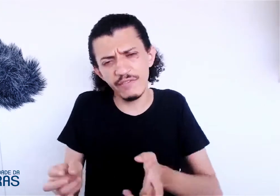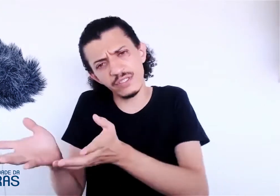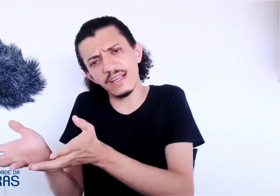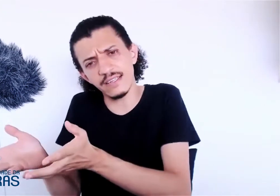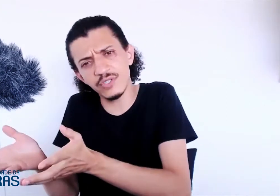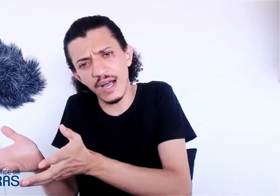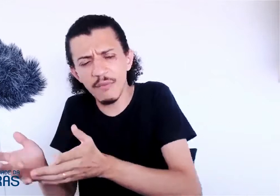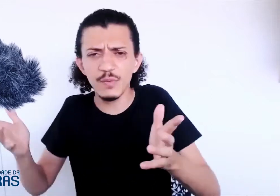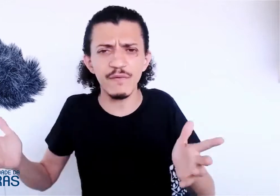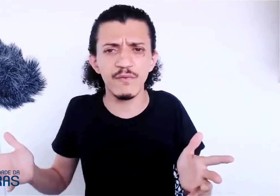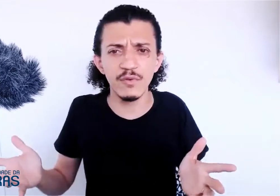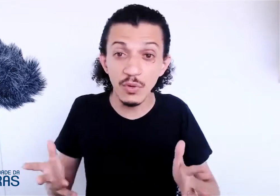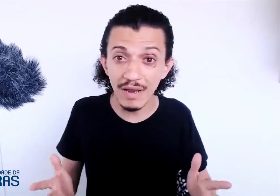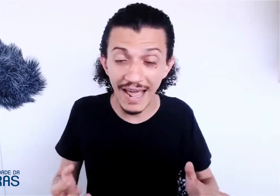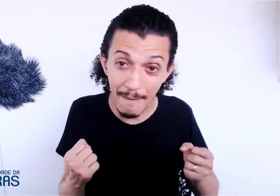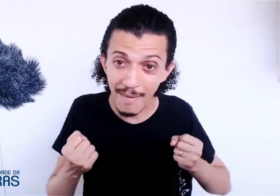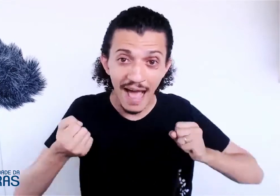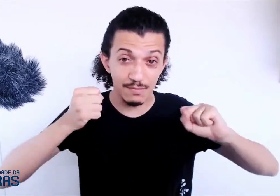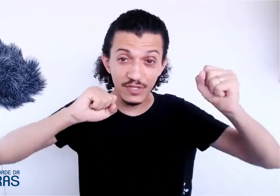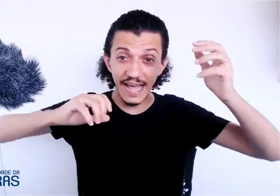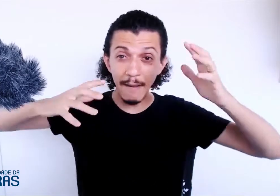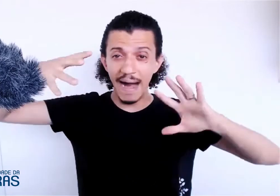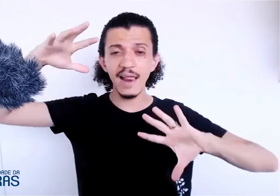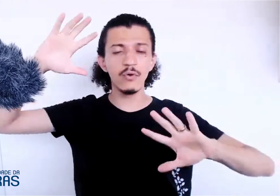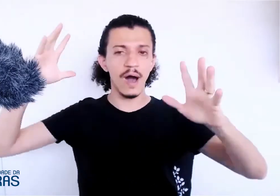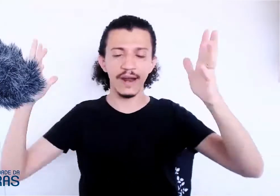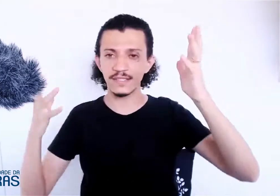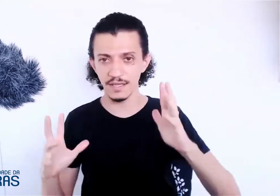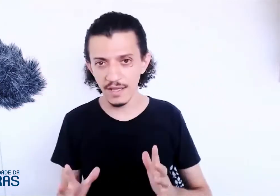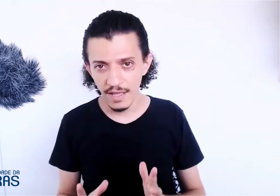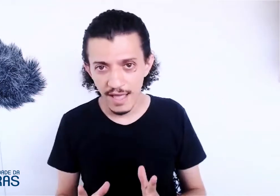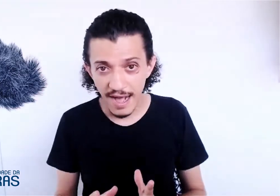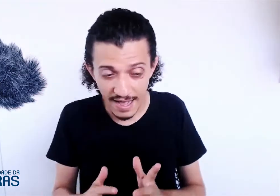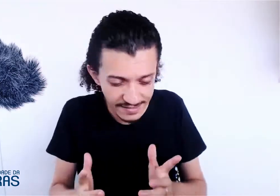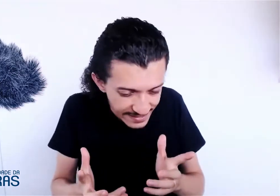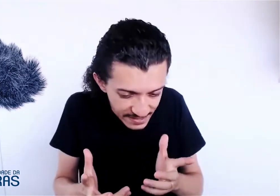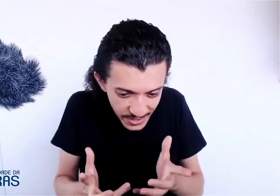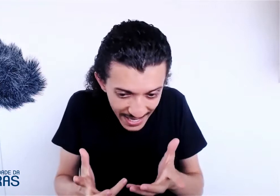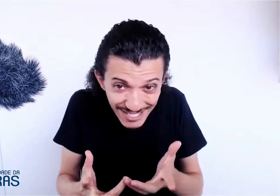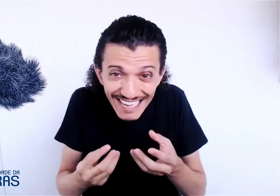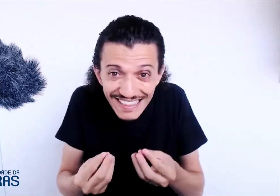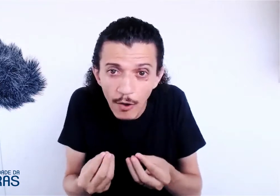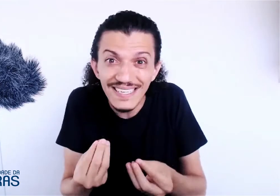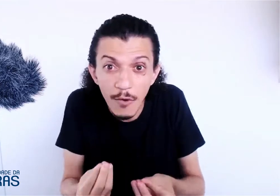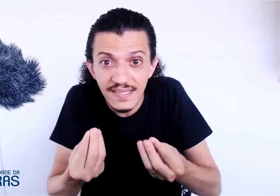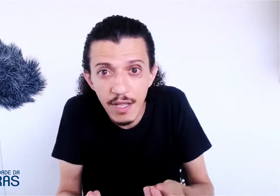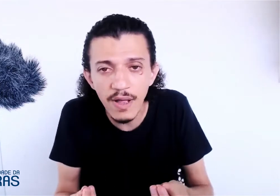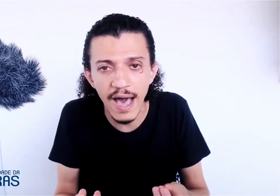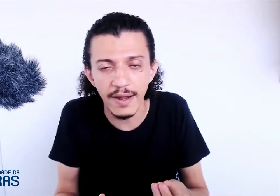nível de sinalização de Raquel é muito profundo, muito claro. As mãos dela bailam no ar, assim. A sinalização de Raquel, assim, é tão, mas tão, mas tão clara,